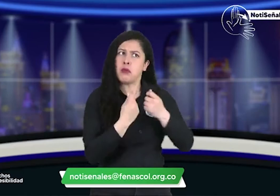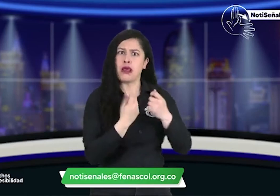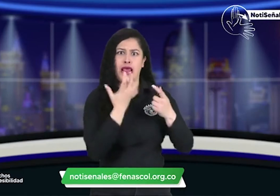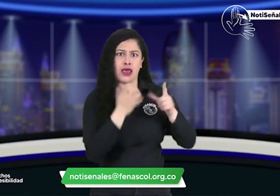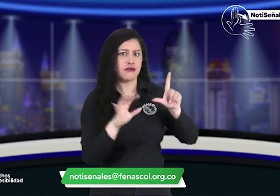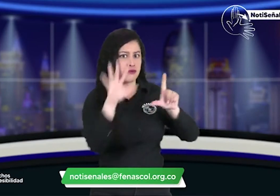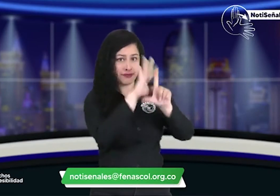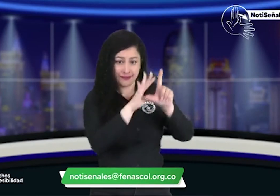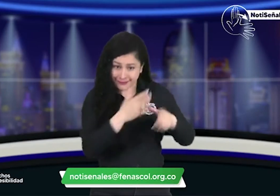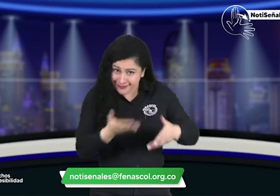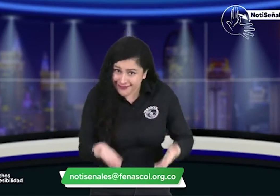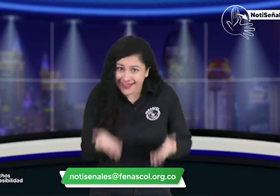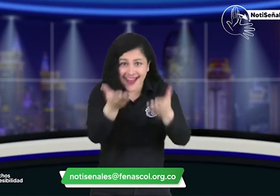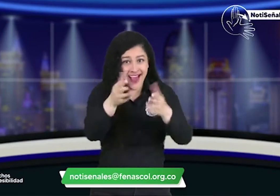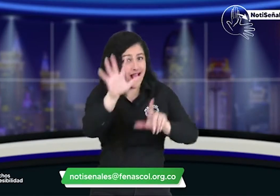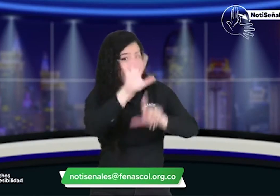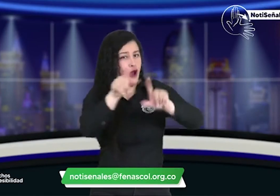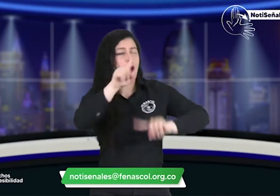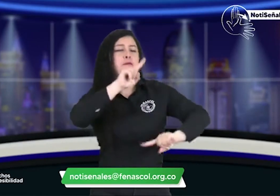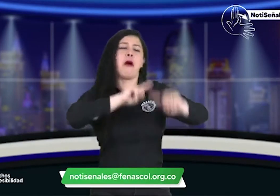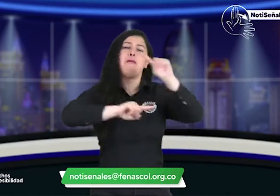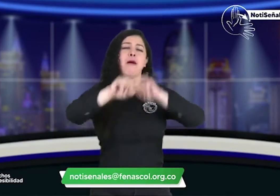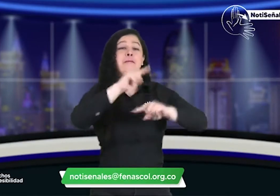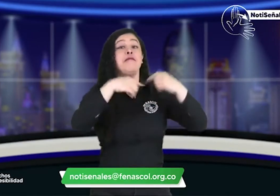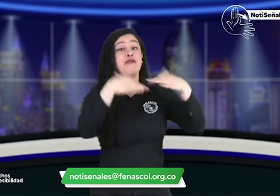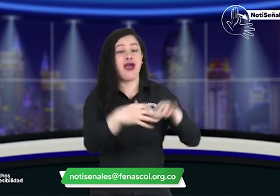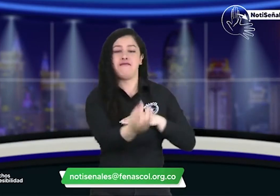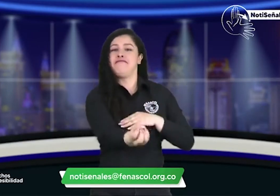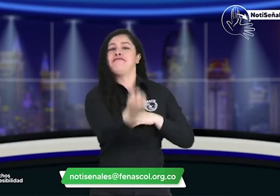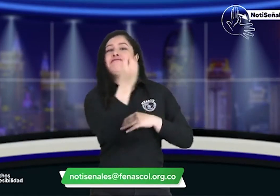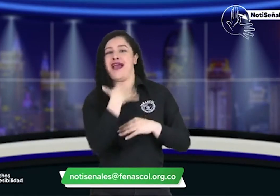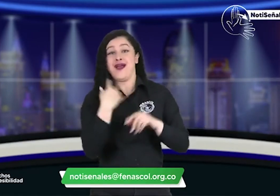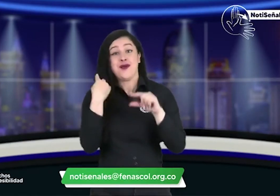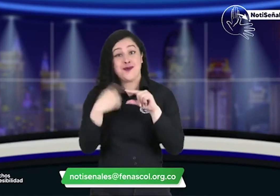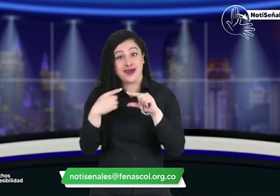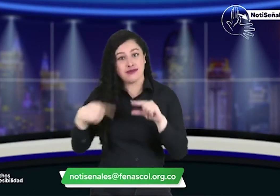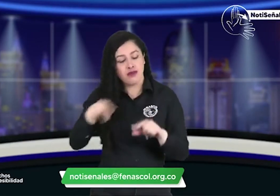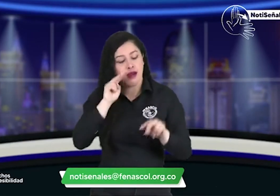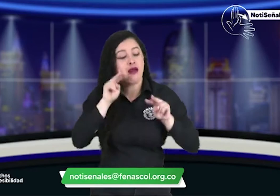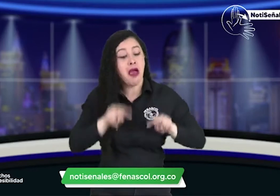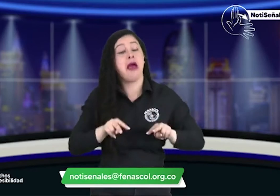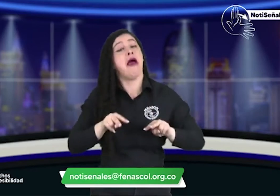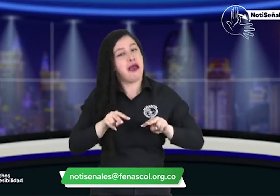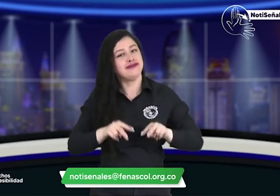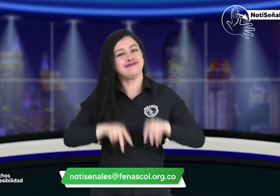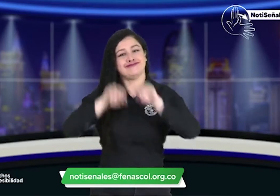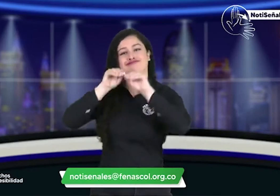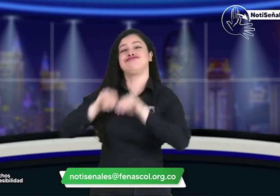si tienen un emprendimiento mándenos sus videos contándonos de qué se trata a este correo